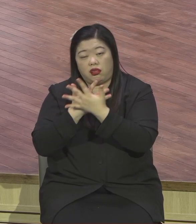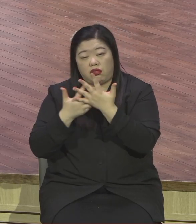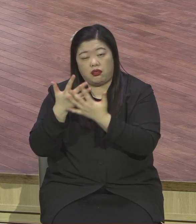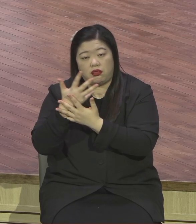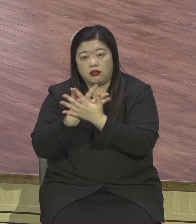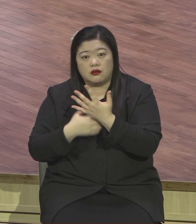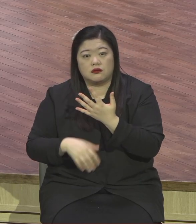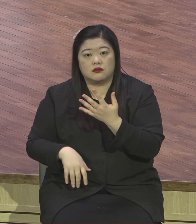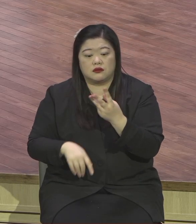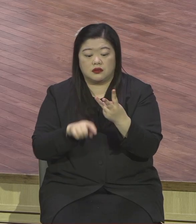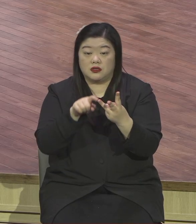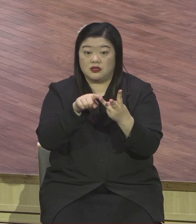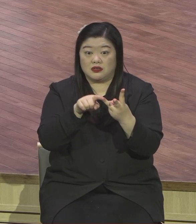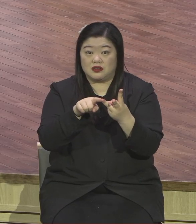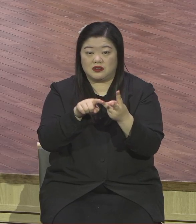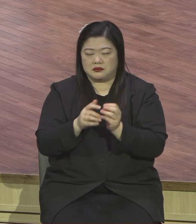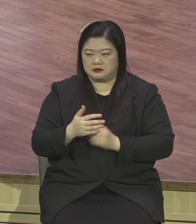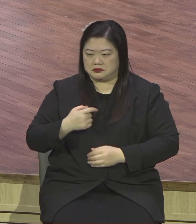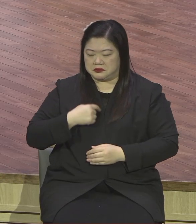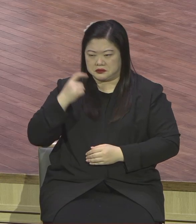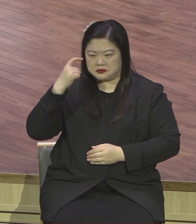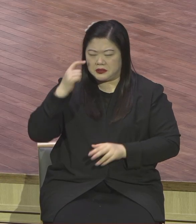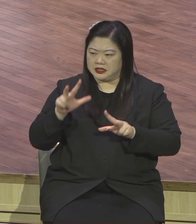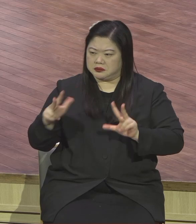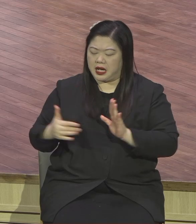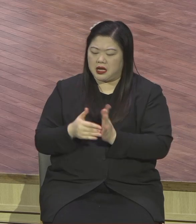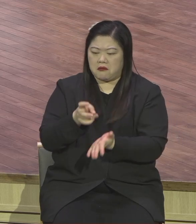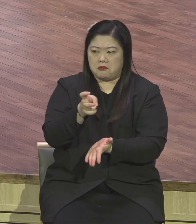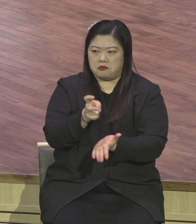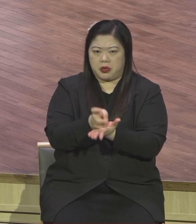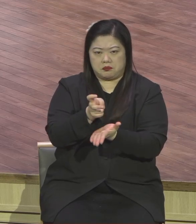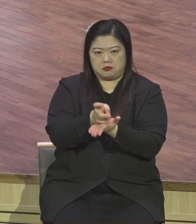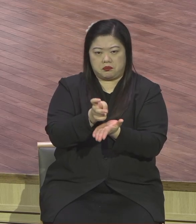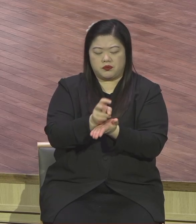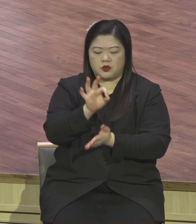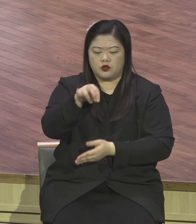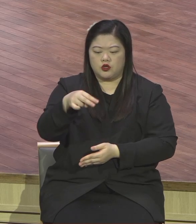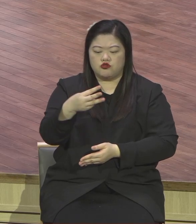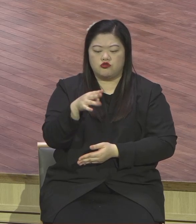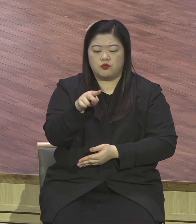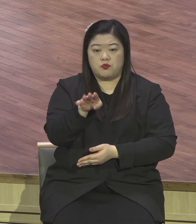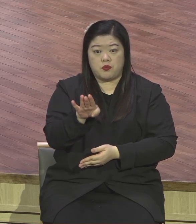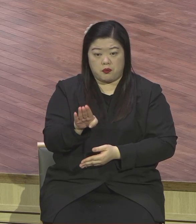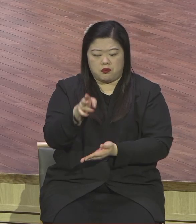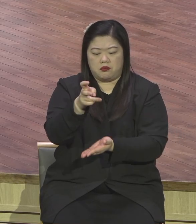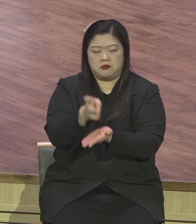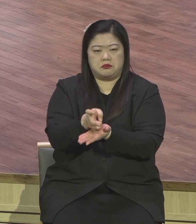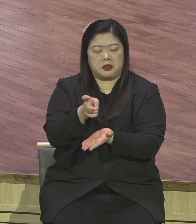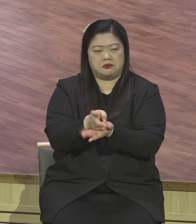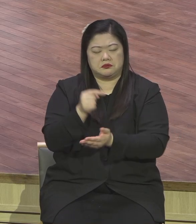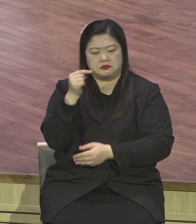소견대로 자기들 기분대로 자기들 마음대로 행하다가 다